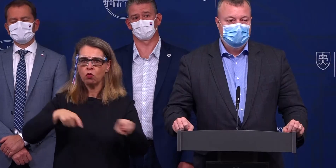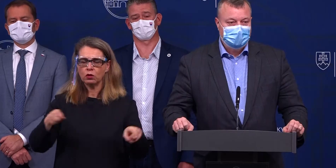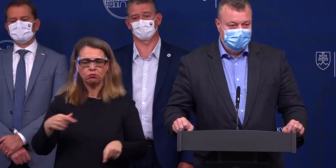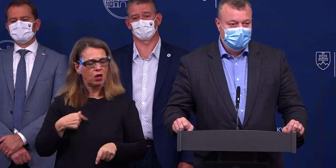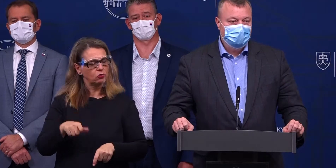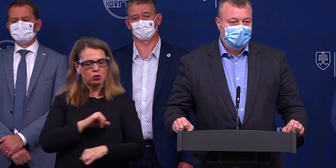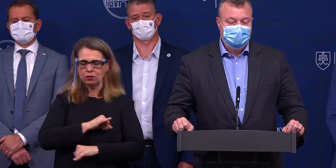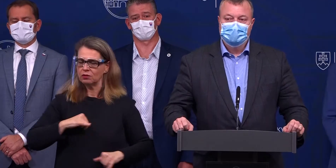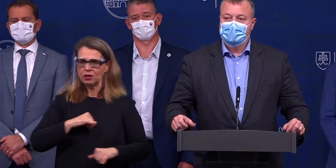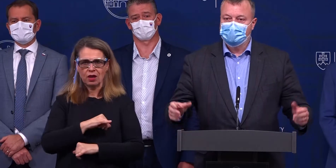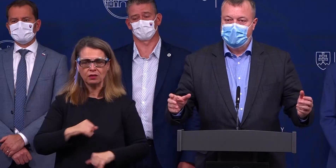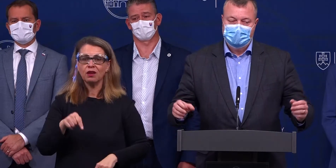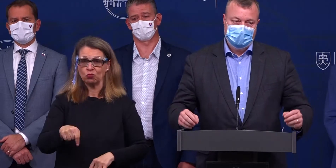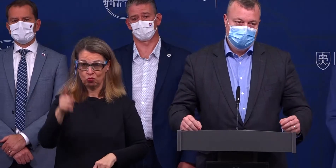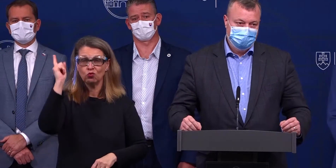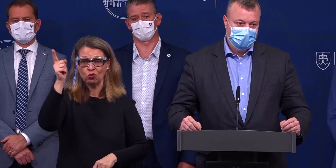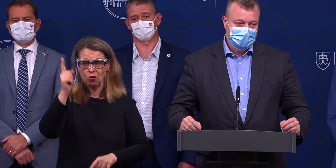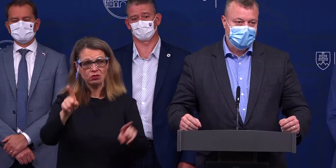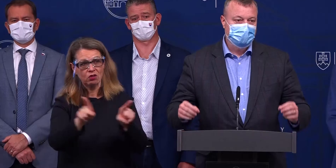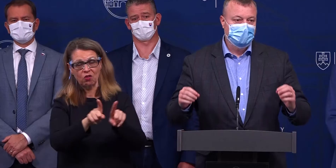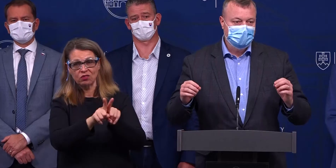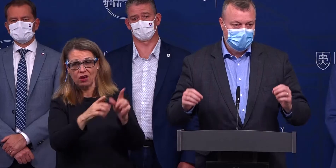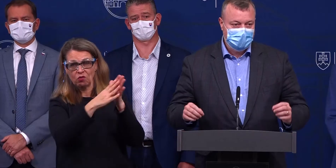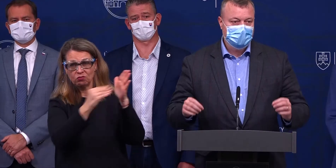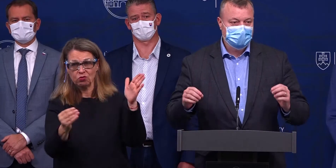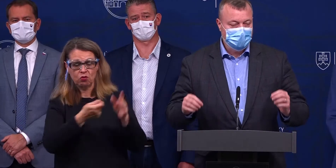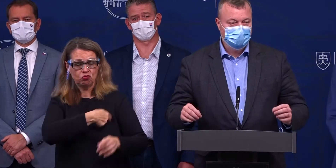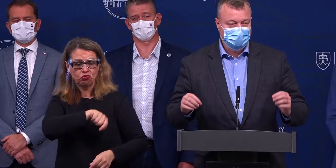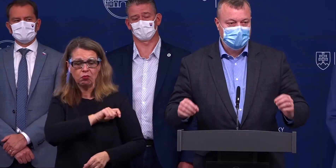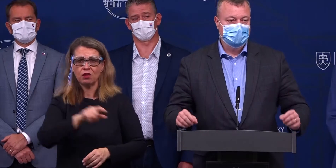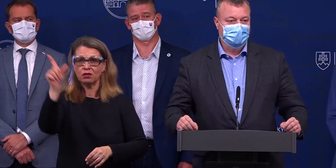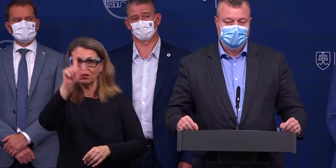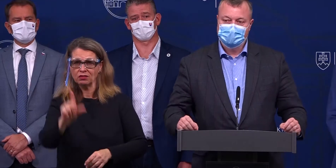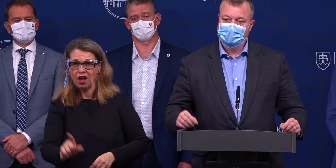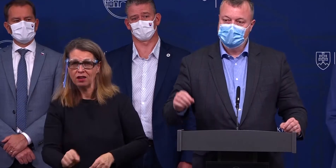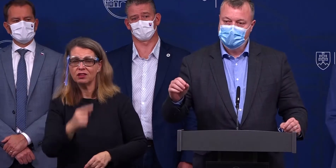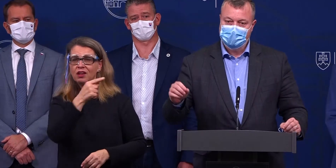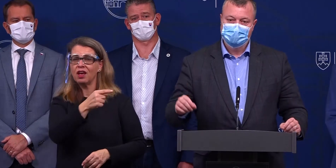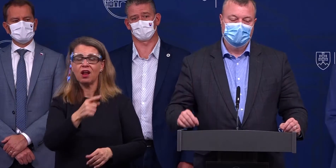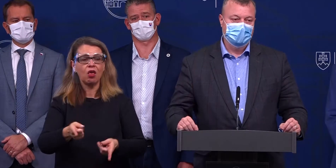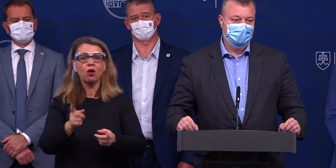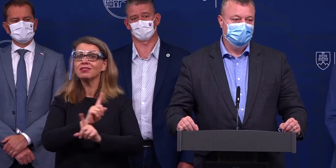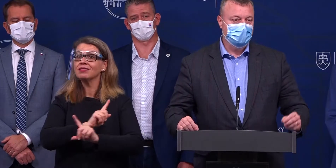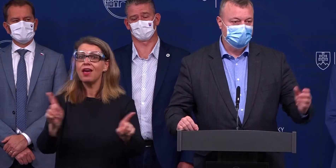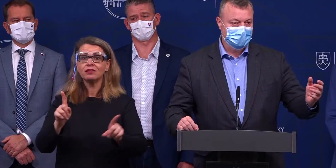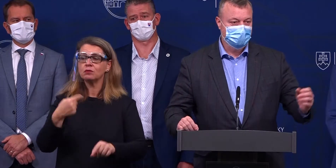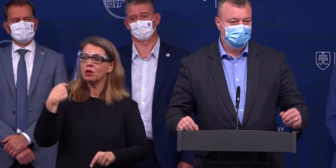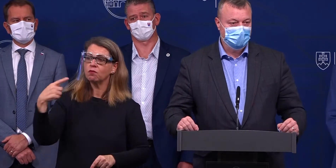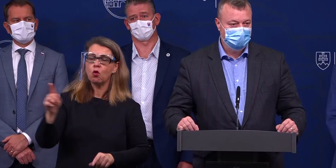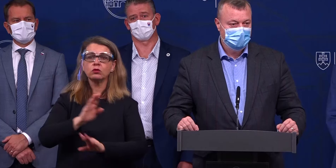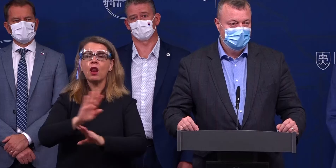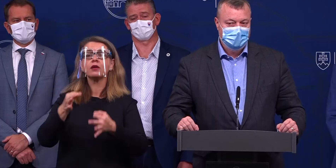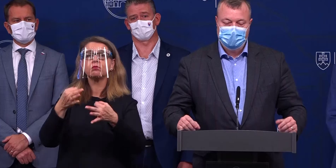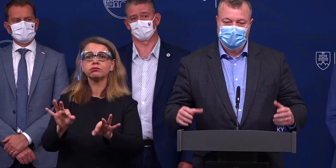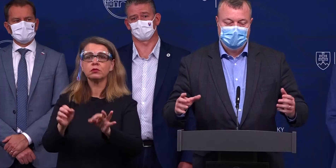čo Taliani, Francúzi a Španieli sa nemohli dva mesiace pohnúť z vlastnej domácnosti iba za účelom nákupu a iba za